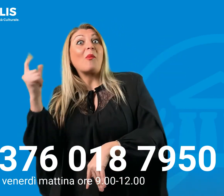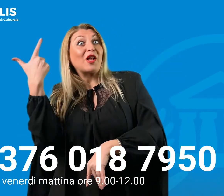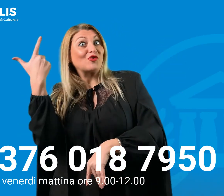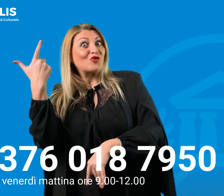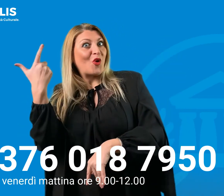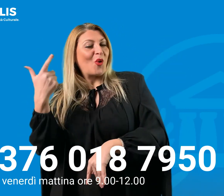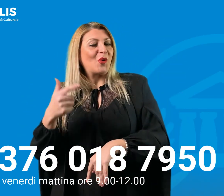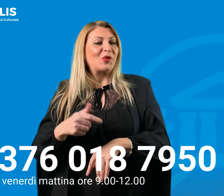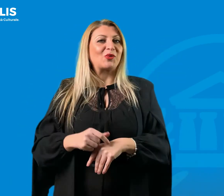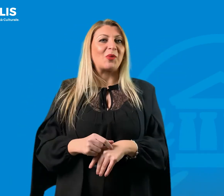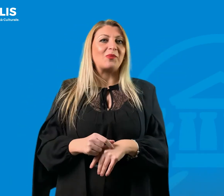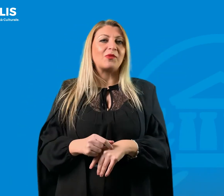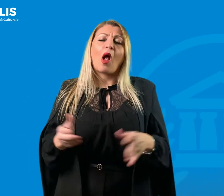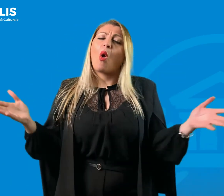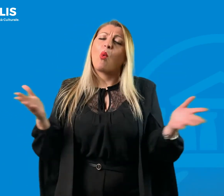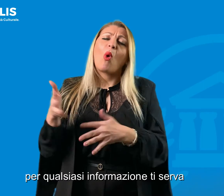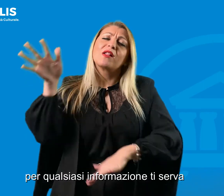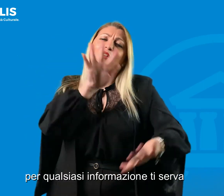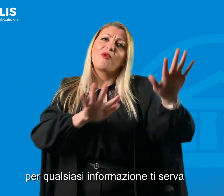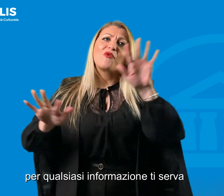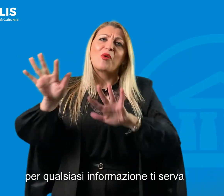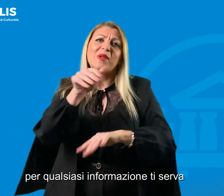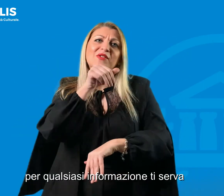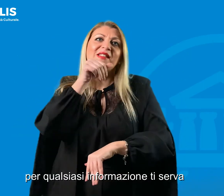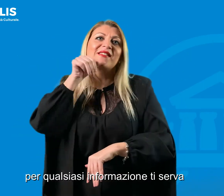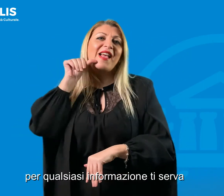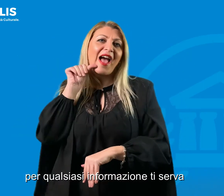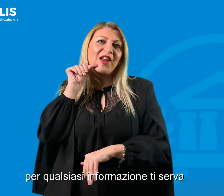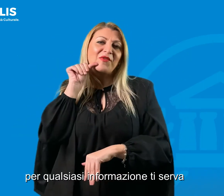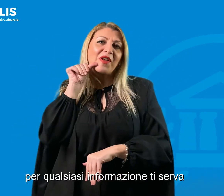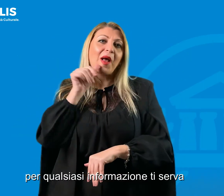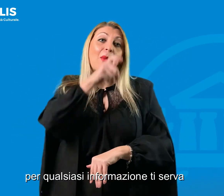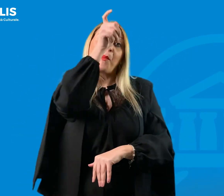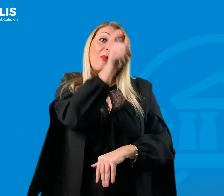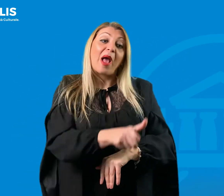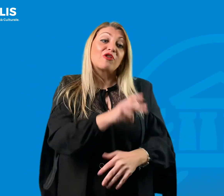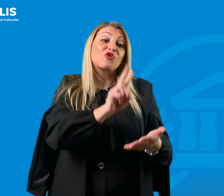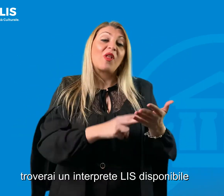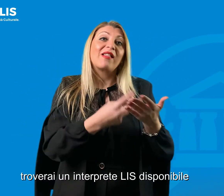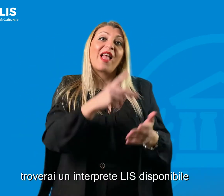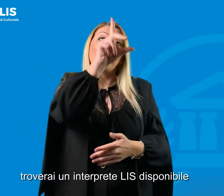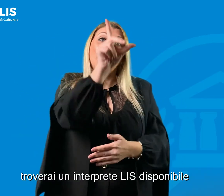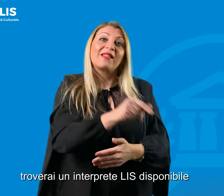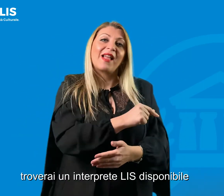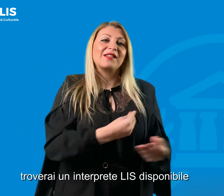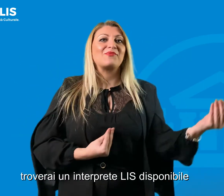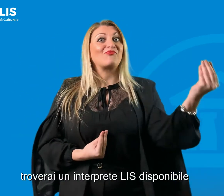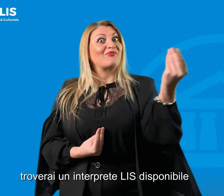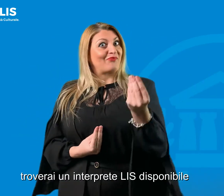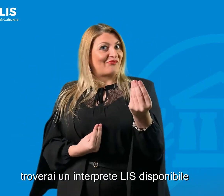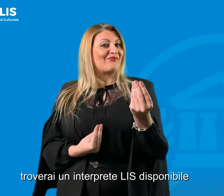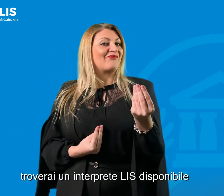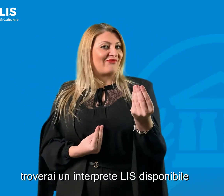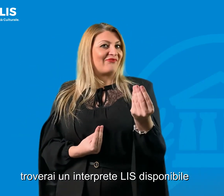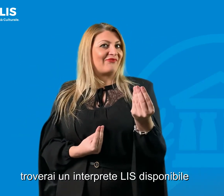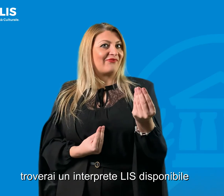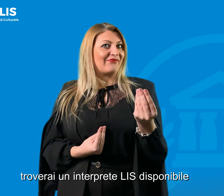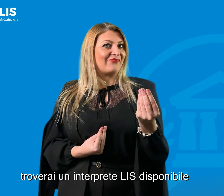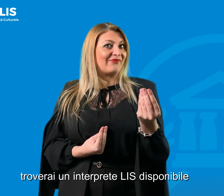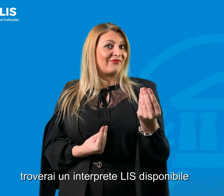12. Per qualsiasi informazione ti serva troverai un interprete LIS disponibile.